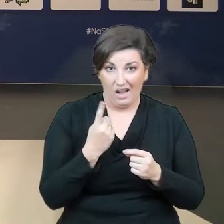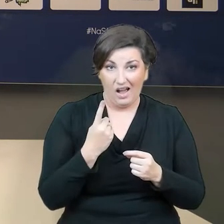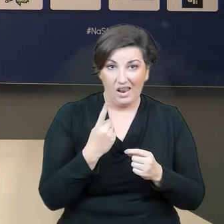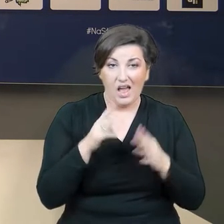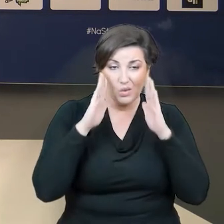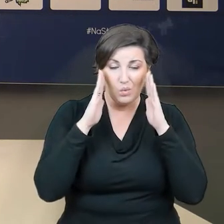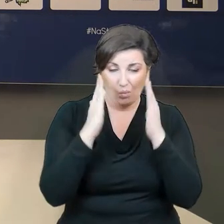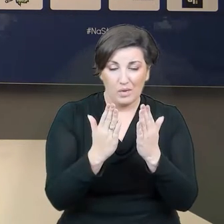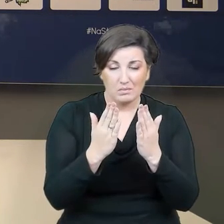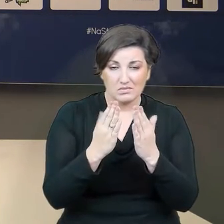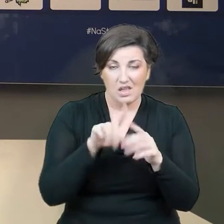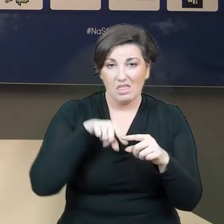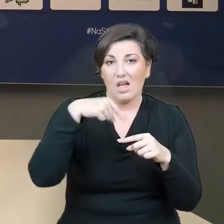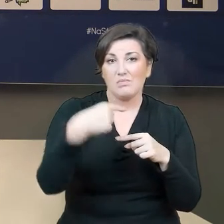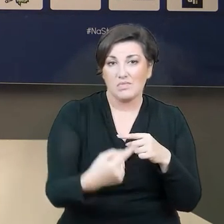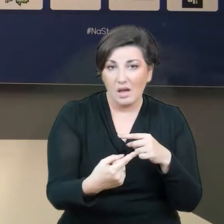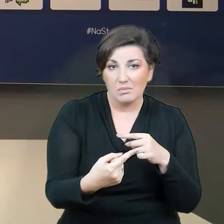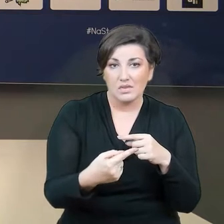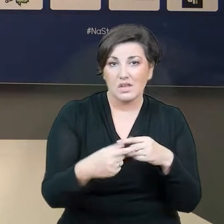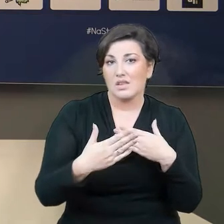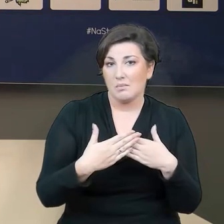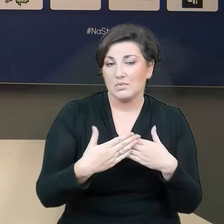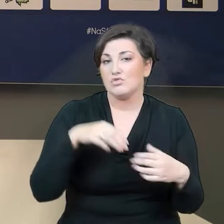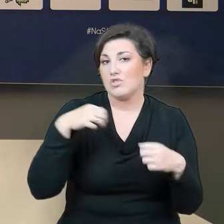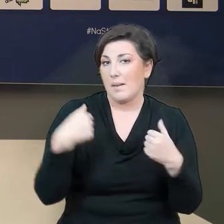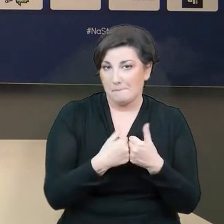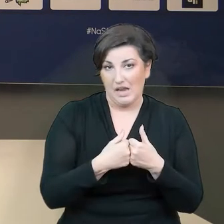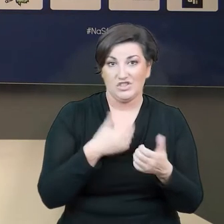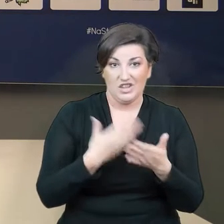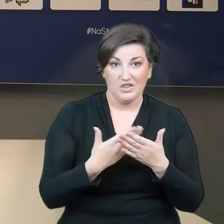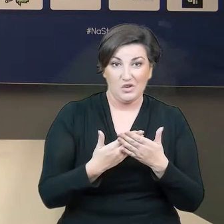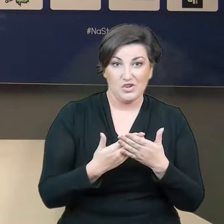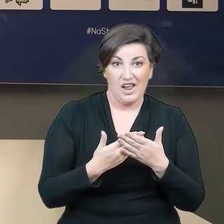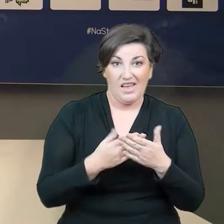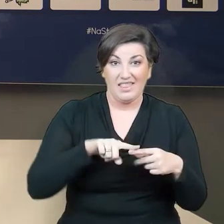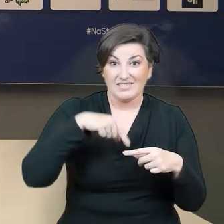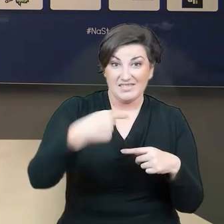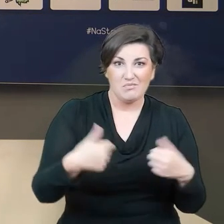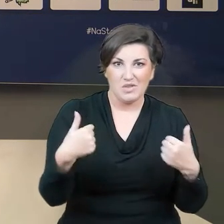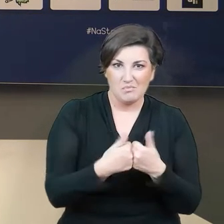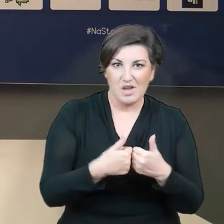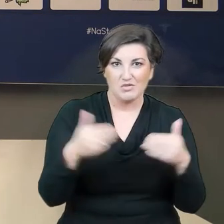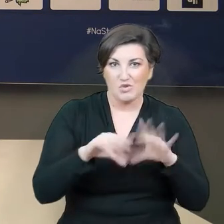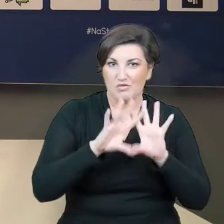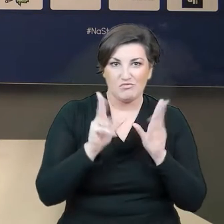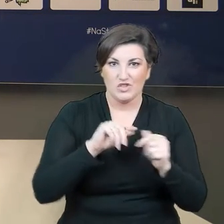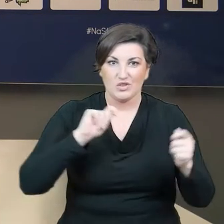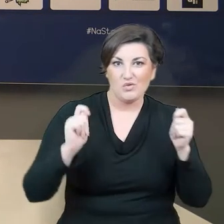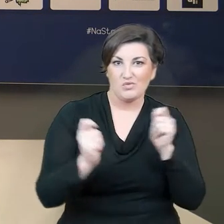skupiamy się na najbliższym meczu, bo najbliższy mecz może spowodować, że wszystko się może zmienić i w to wierzymy i